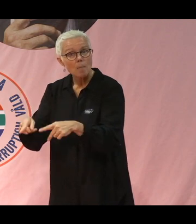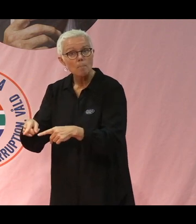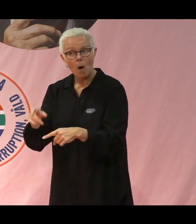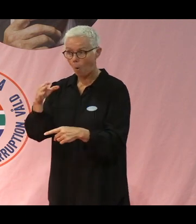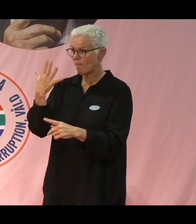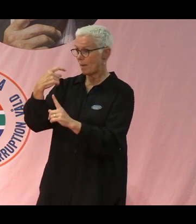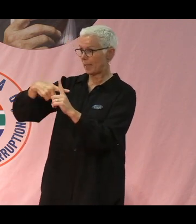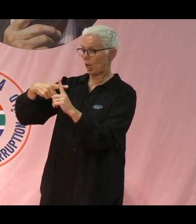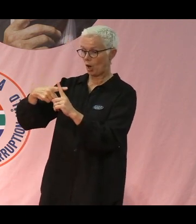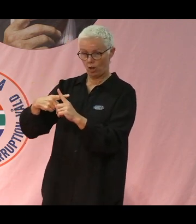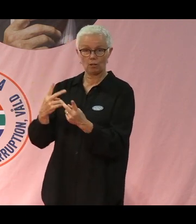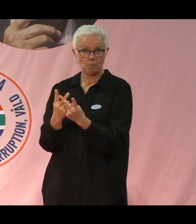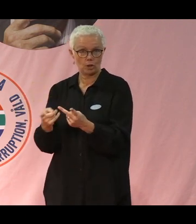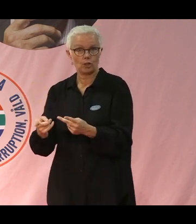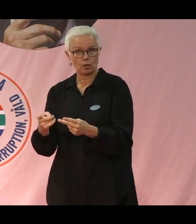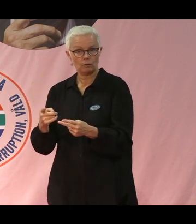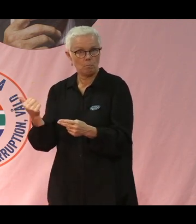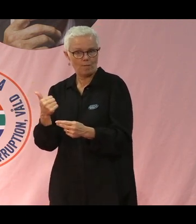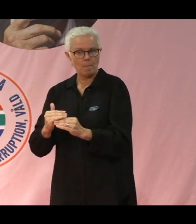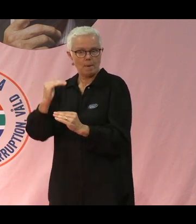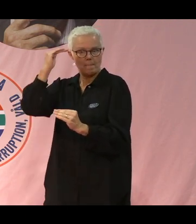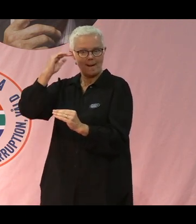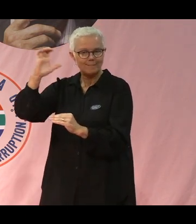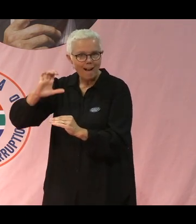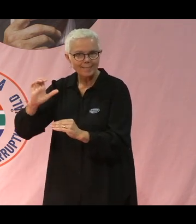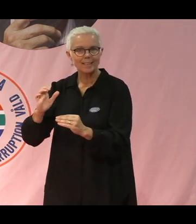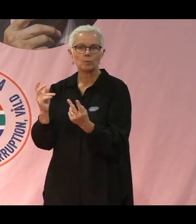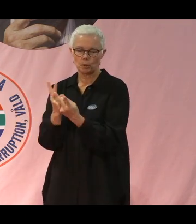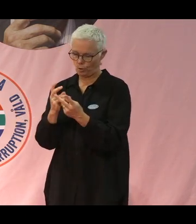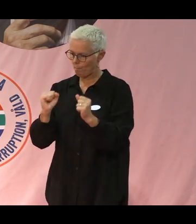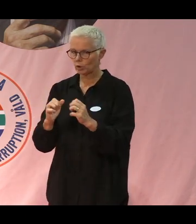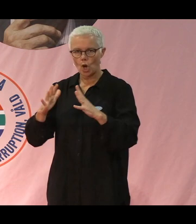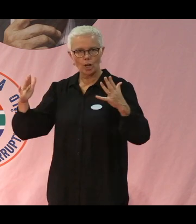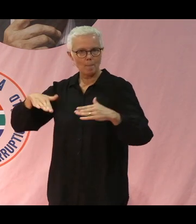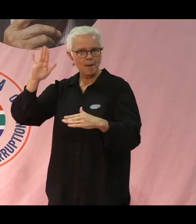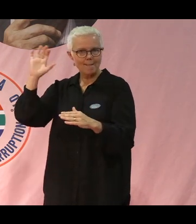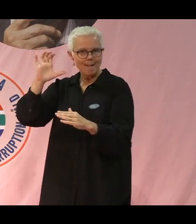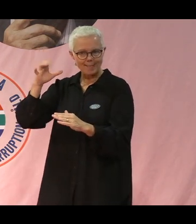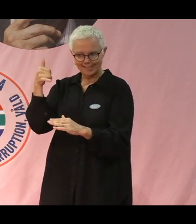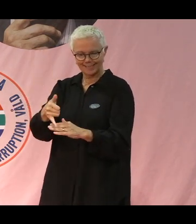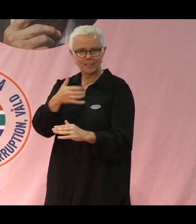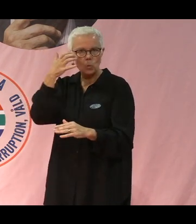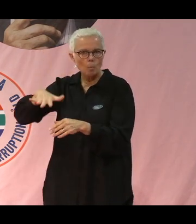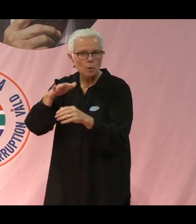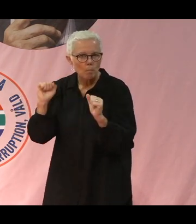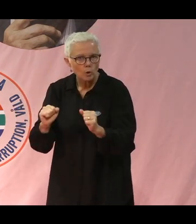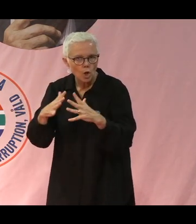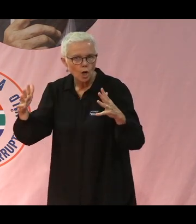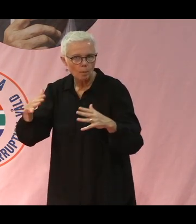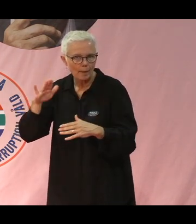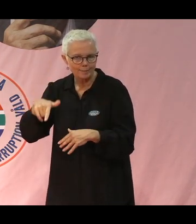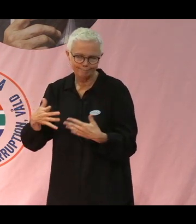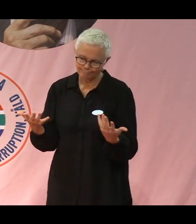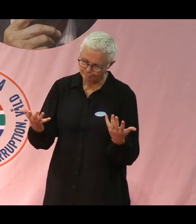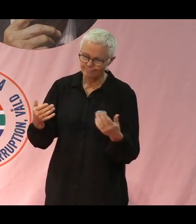behovet av vattenbruk, vattenförsörjning inom jordbruk också öka väldigt kraftigt. Och samtidigt så